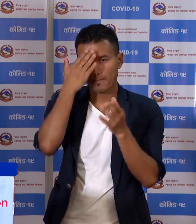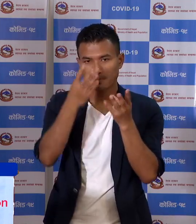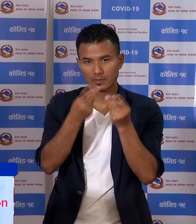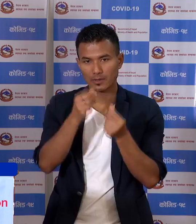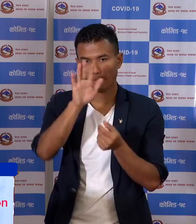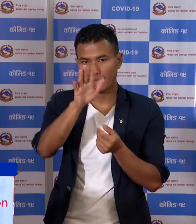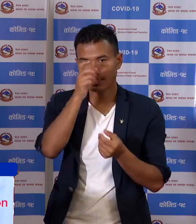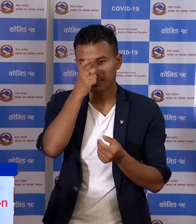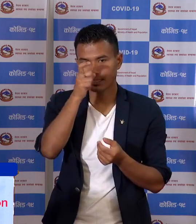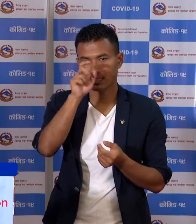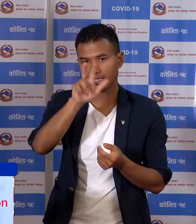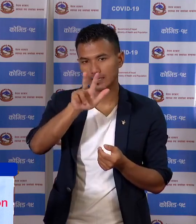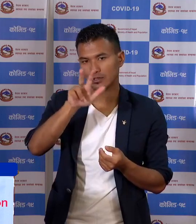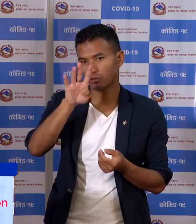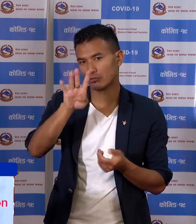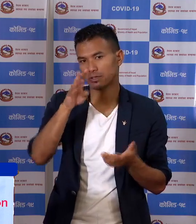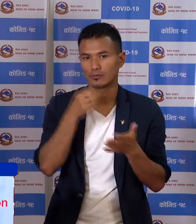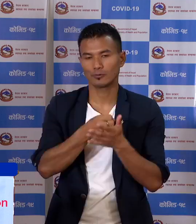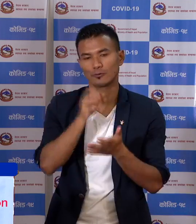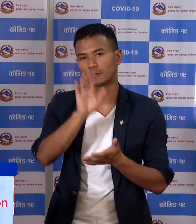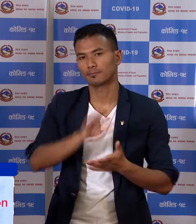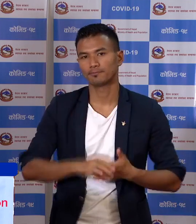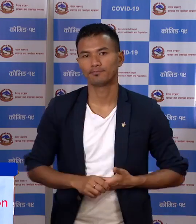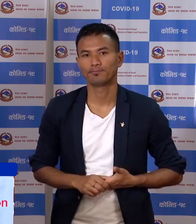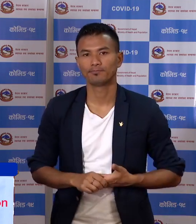584 पोगेको छा